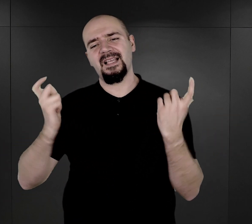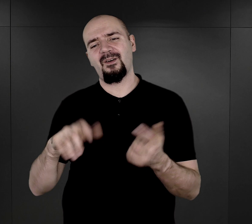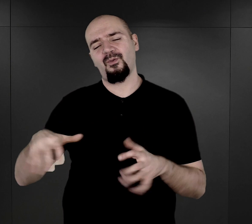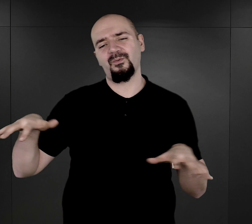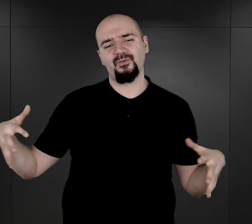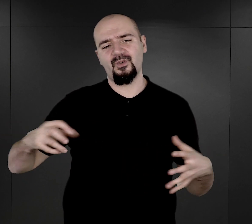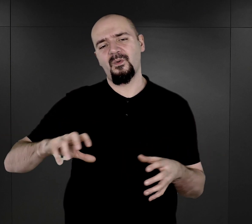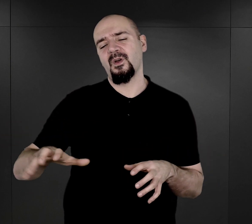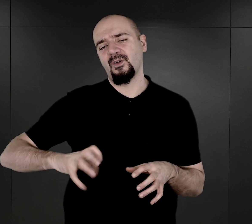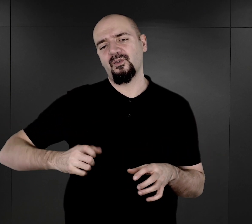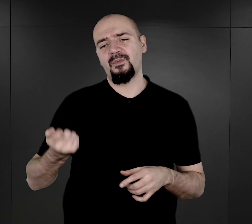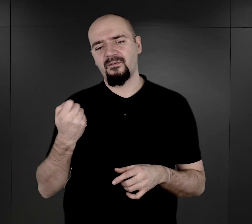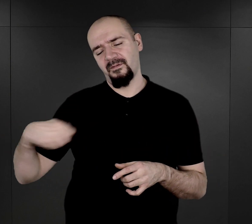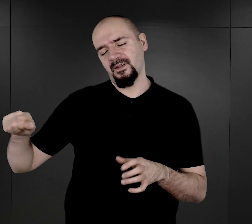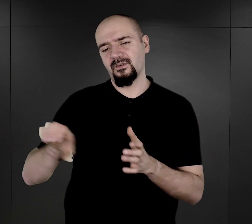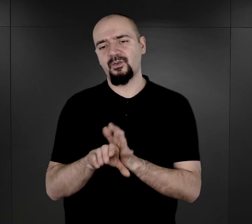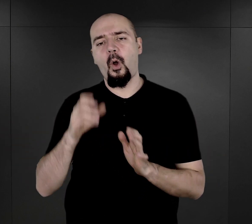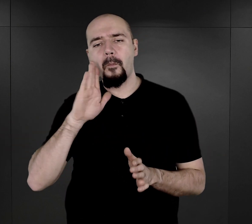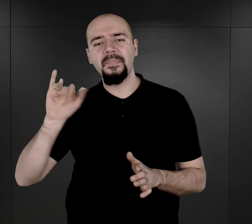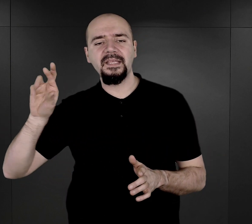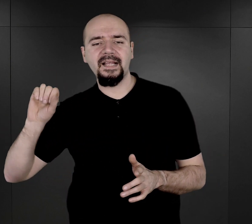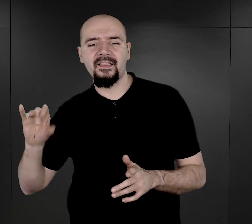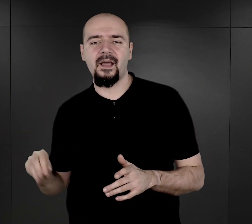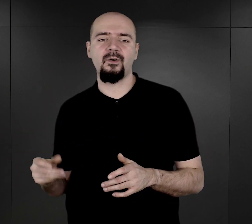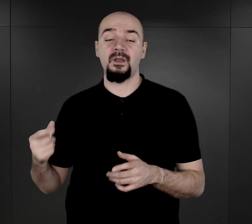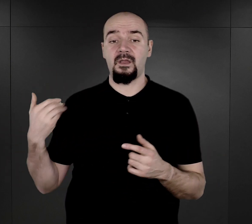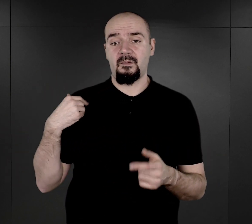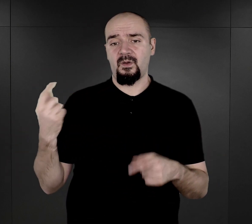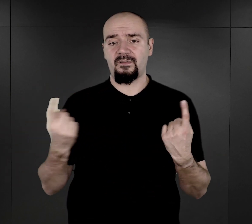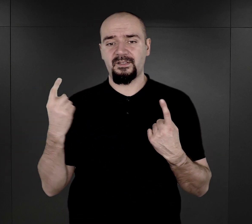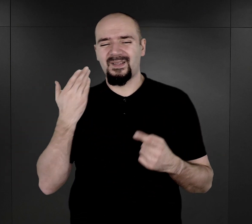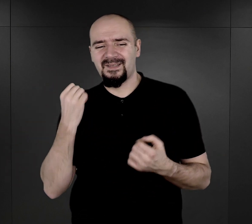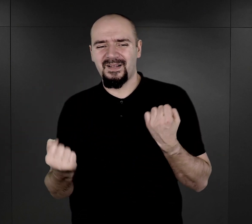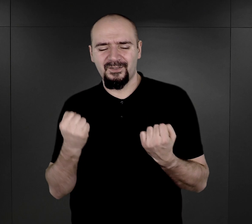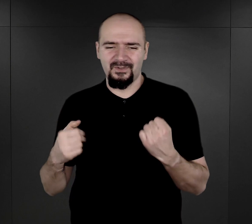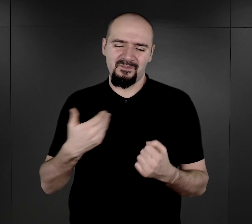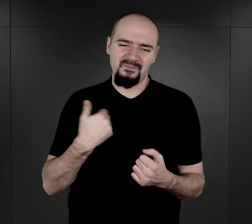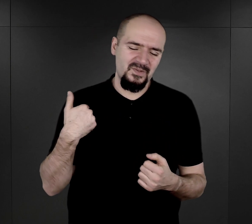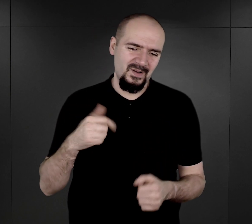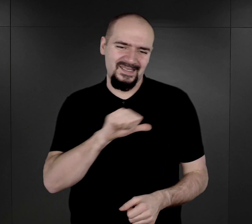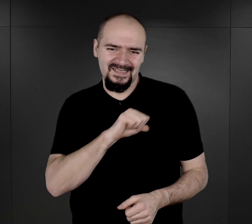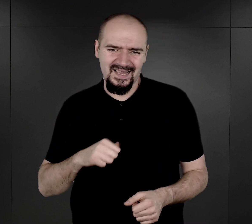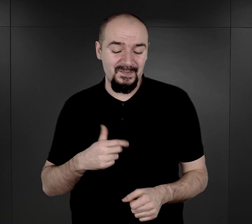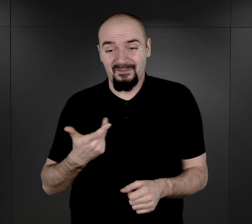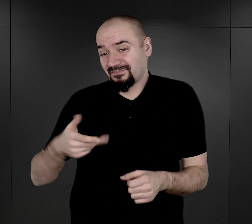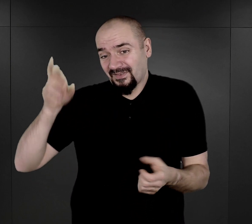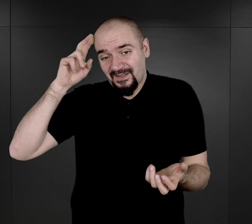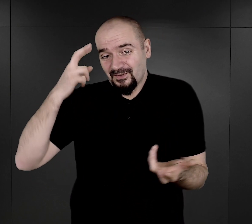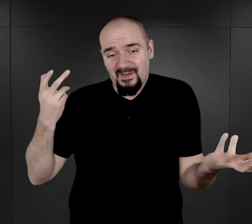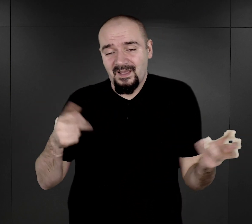obozu Birkenau. Znalazła się w sytuacji dla niej bardzo trudnej. Była sama, nie rozumiała, dlaczego znalazła się